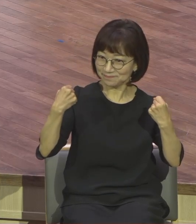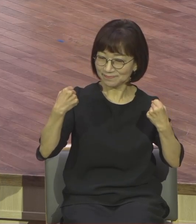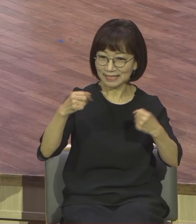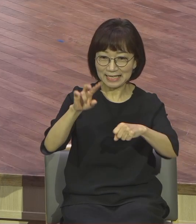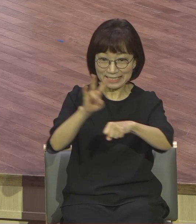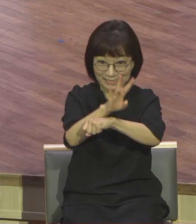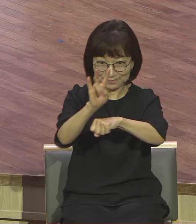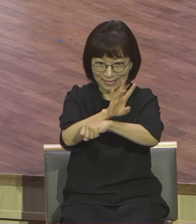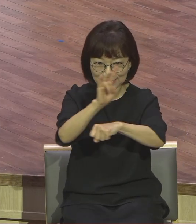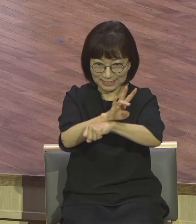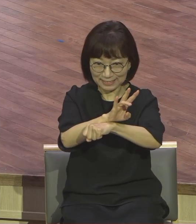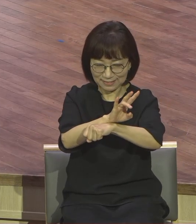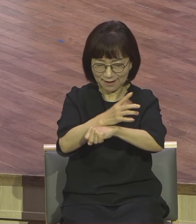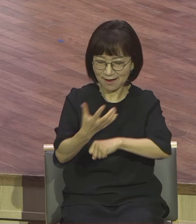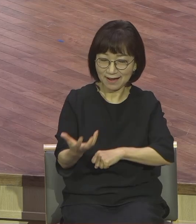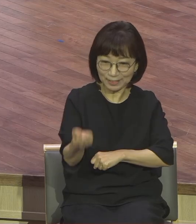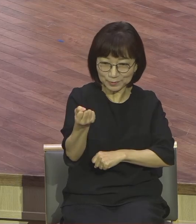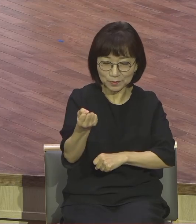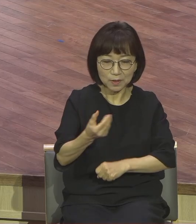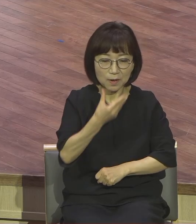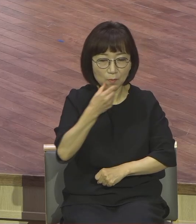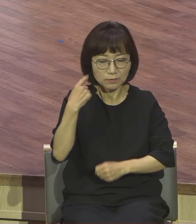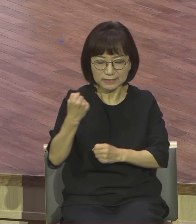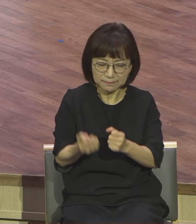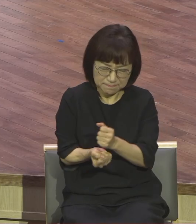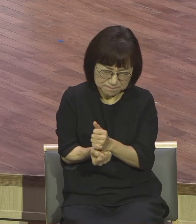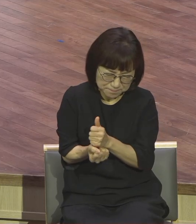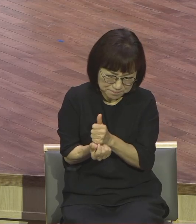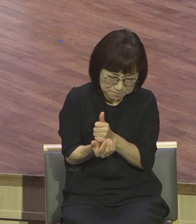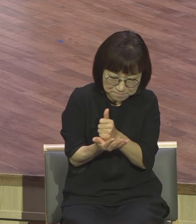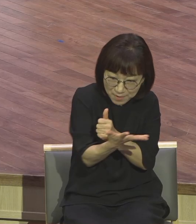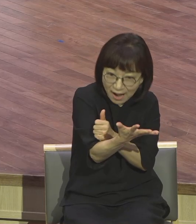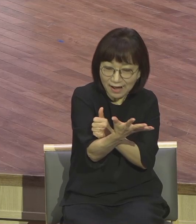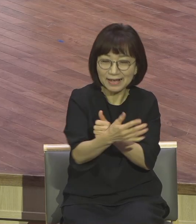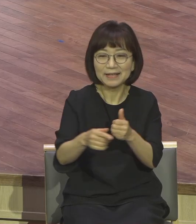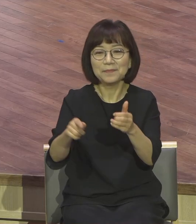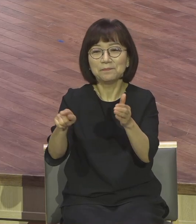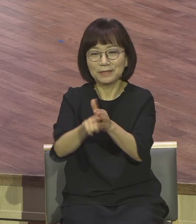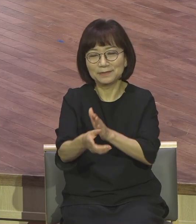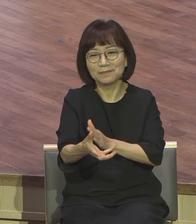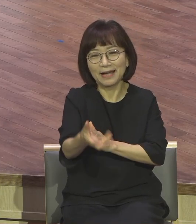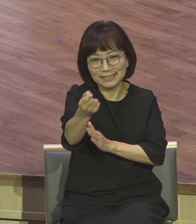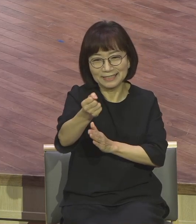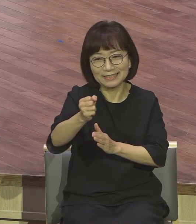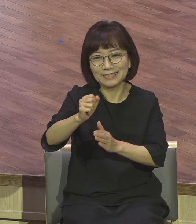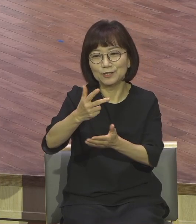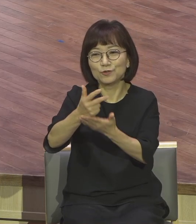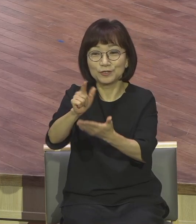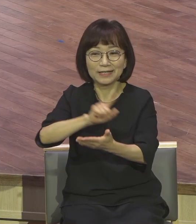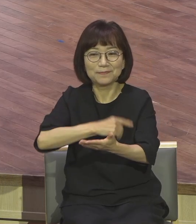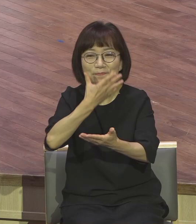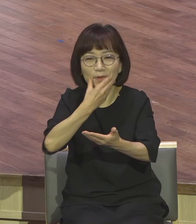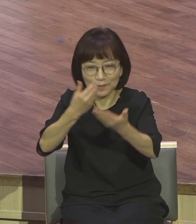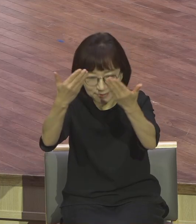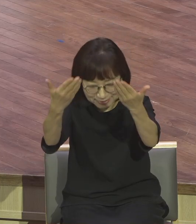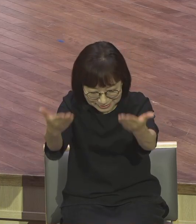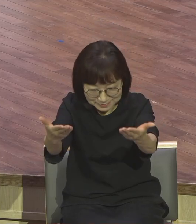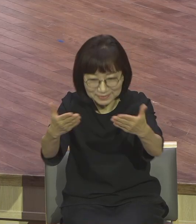누리면서 보험에 영향력을 입혀나가는 믿음의 사람들 다 되시기를 재물어 축복합니다. 그럼